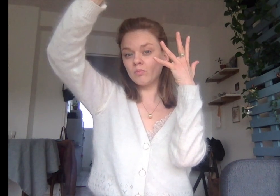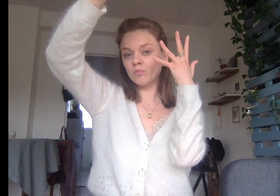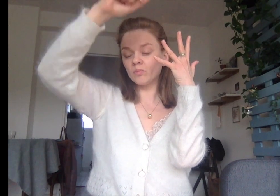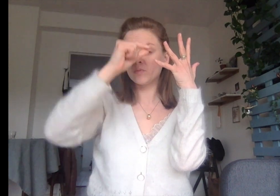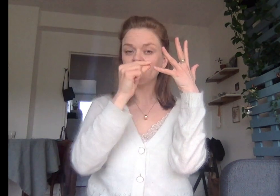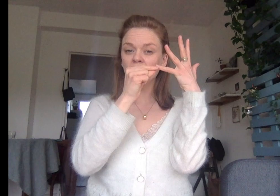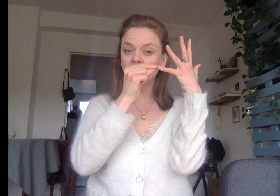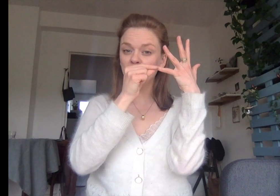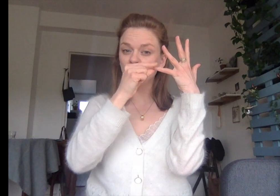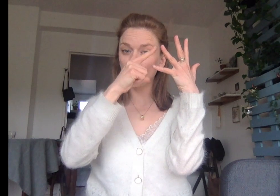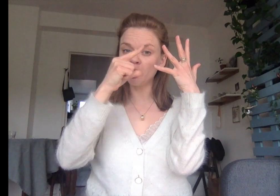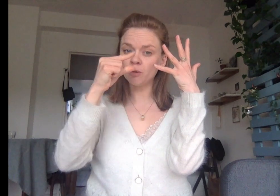Les feuilles.